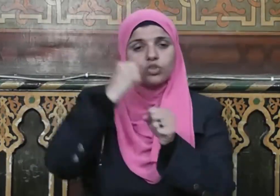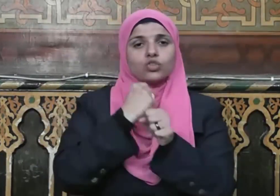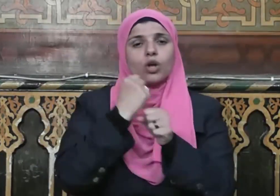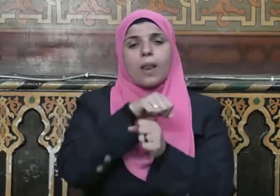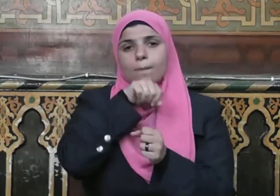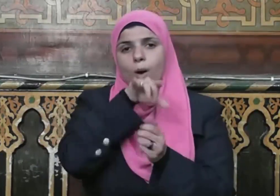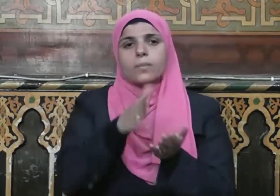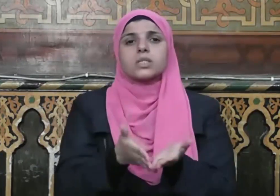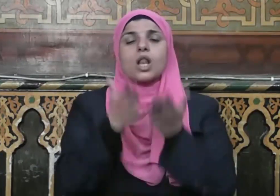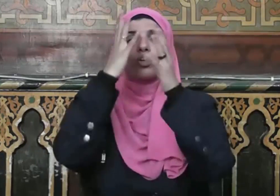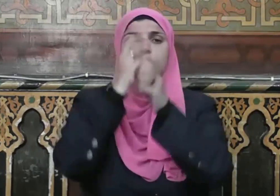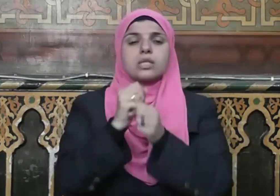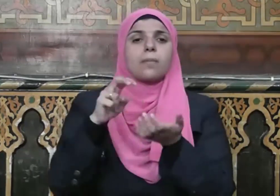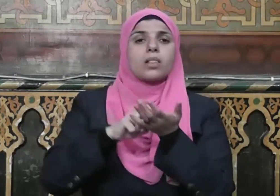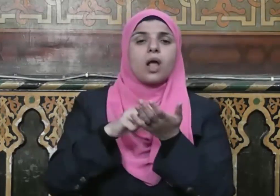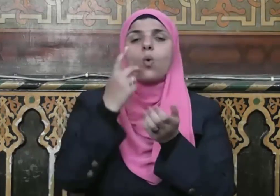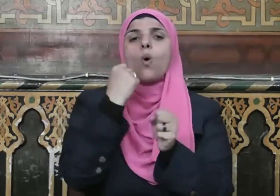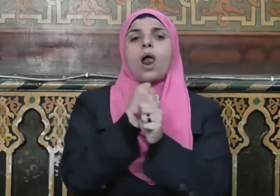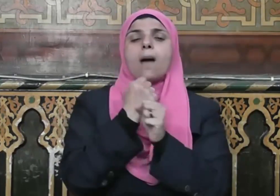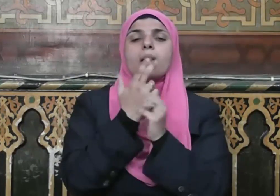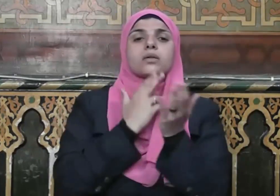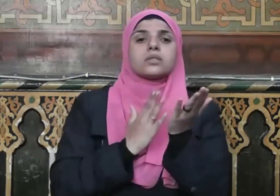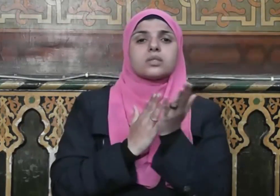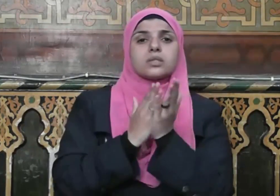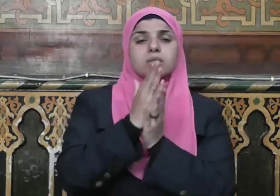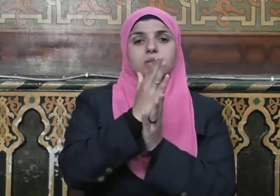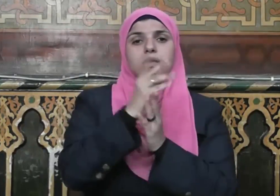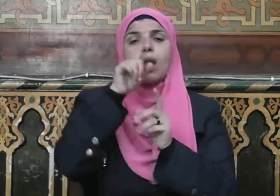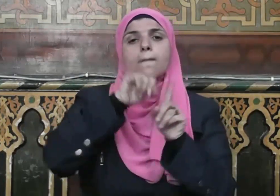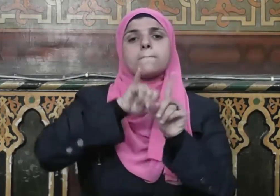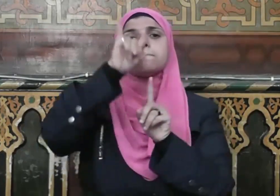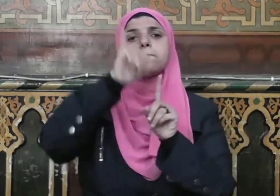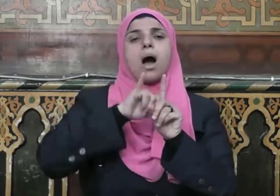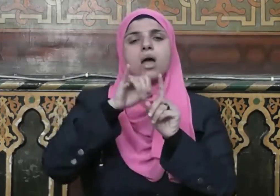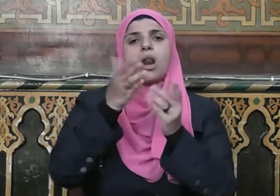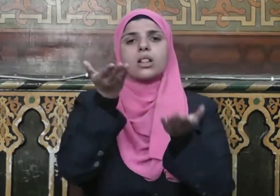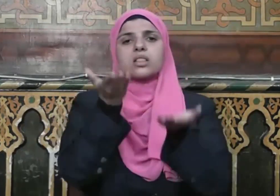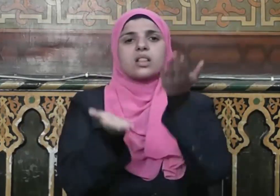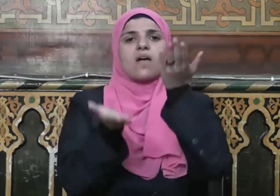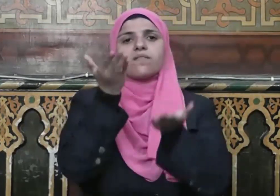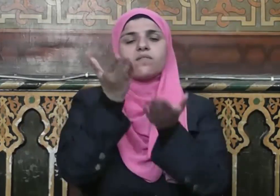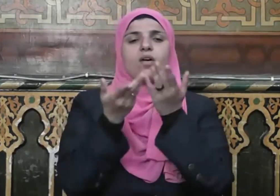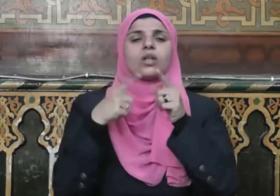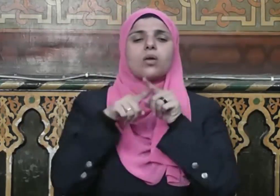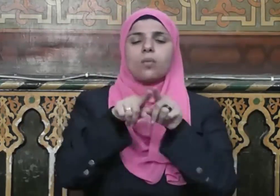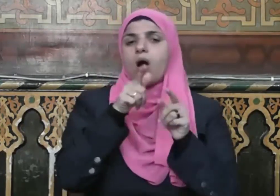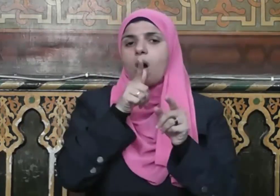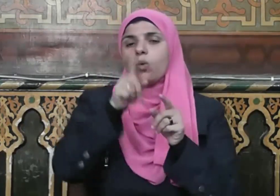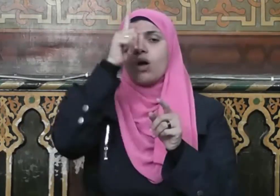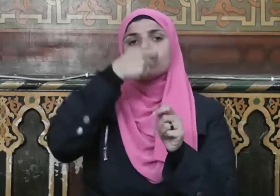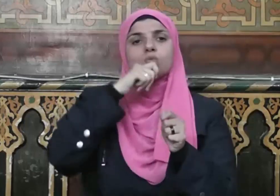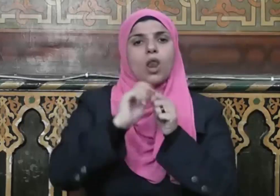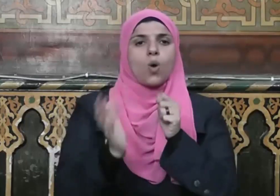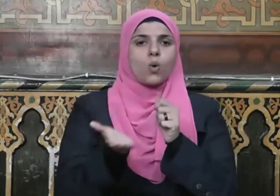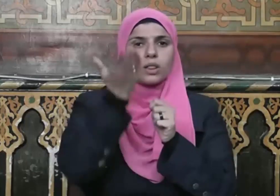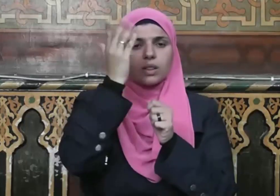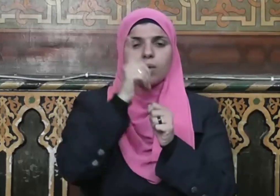صلى الله عليه وسلم التقوى والعمل الصالحة معيار التفاضل امتثالا لقول الله